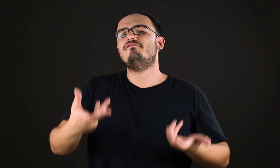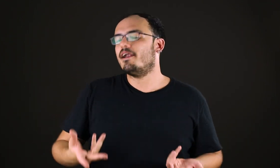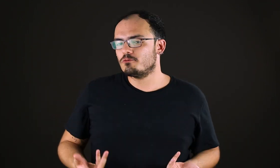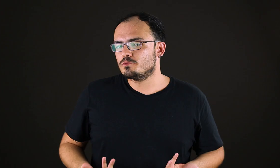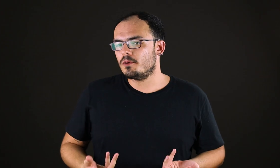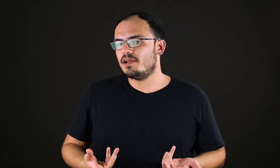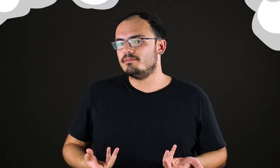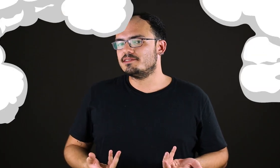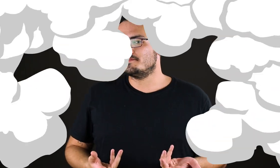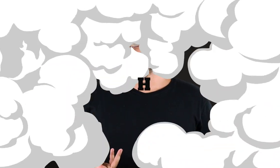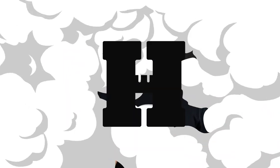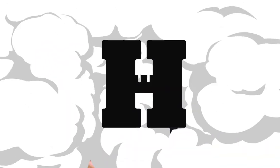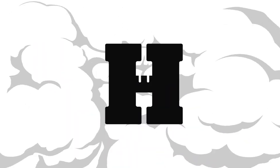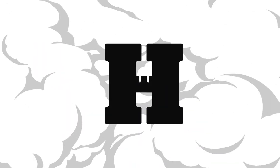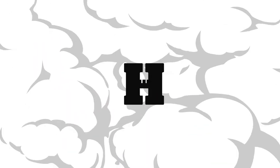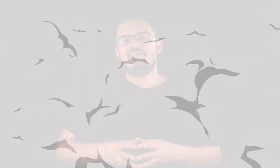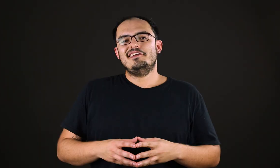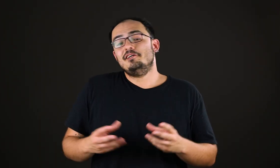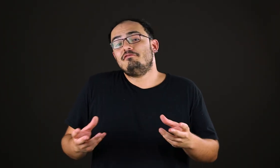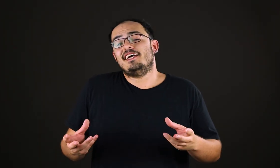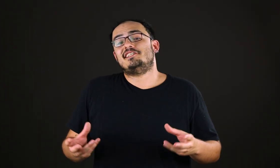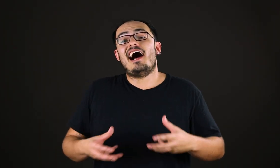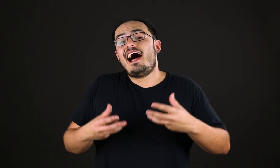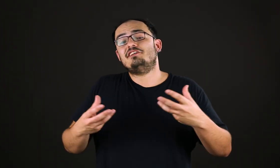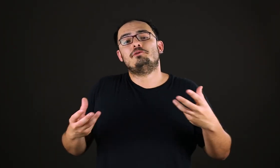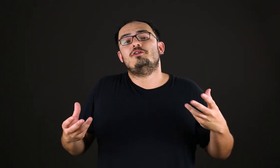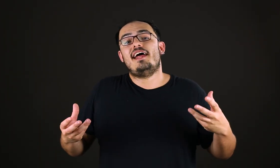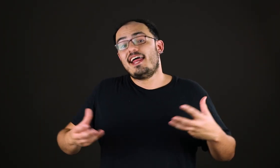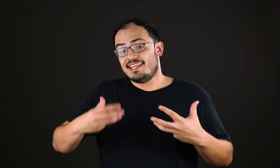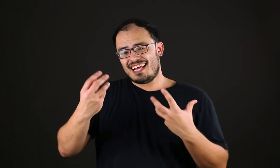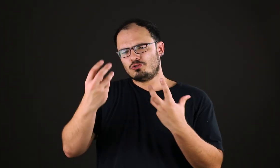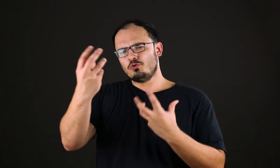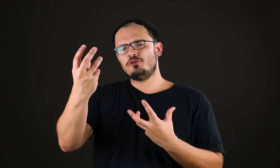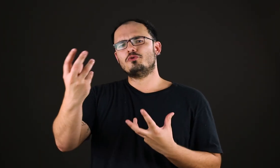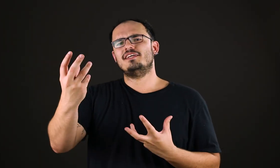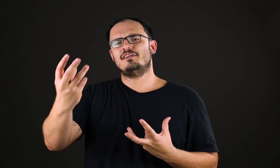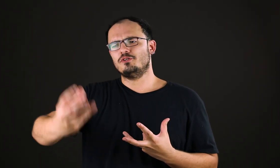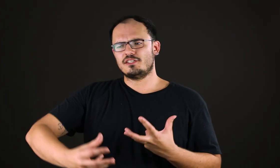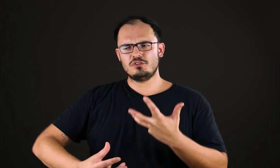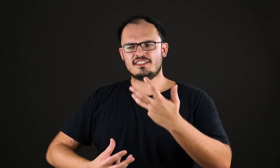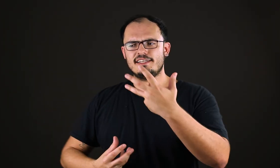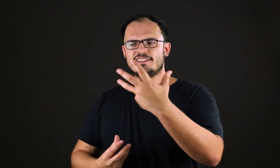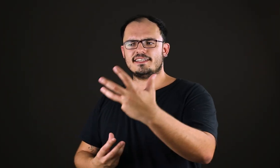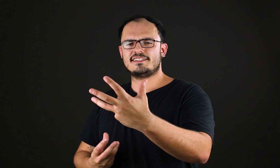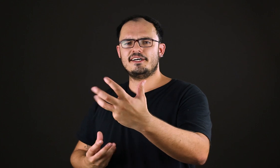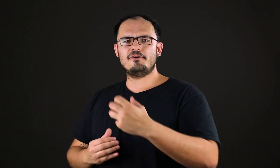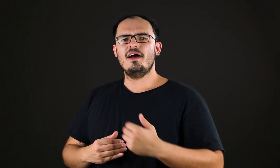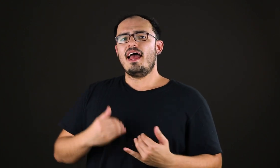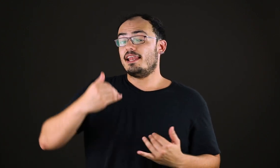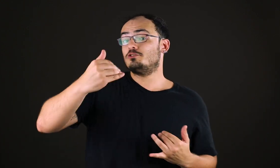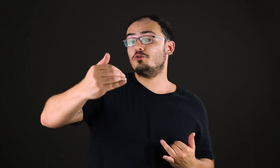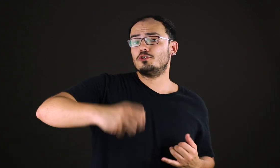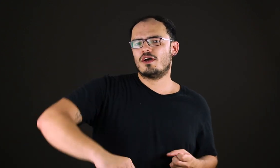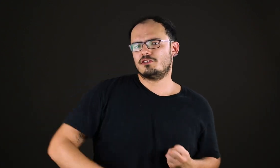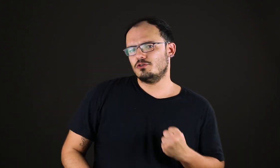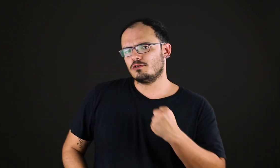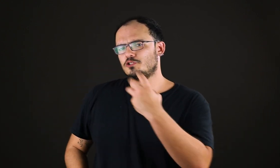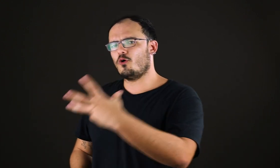levar a alguns problemas. Então veja, a arte moderna surge com essa noção de transgressão, ela surge com essa noção de